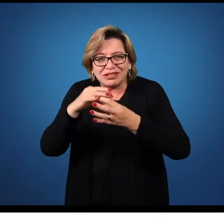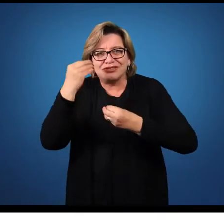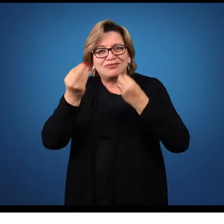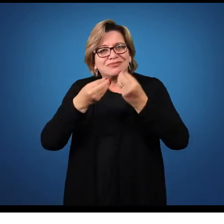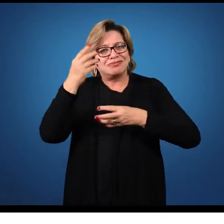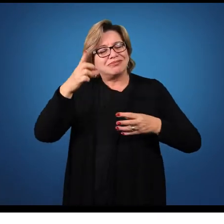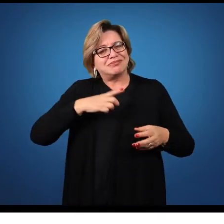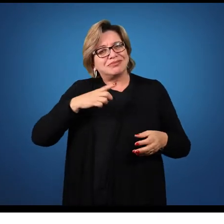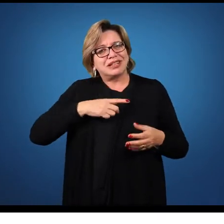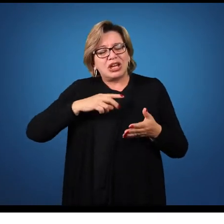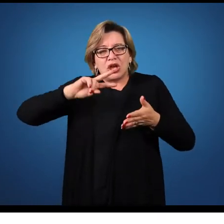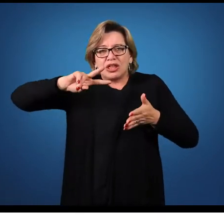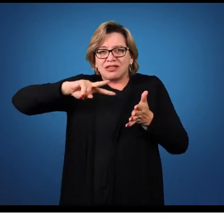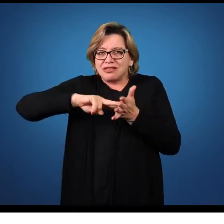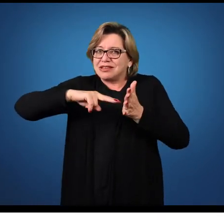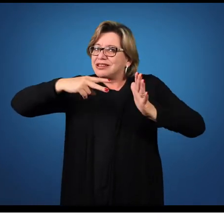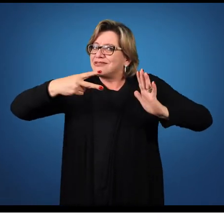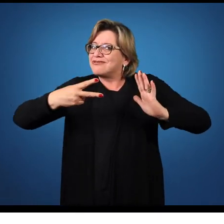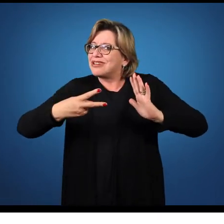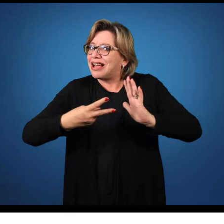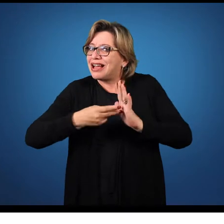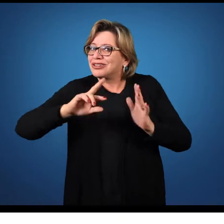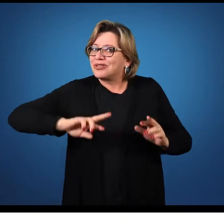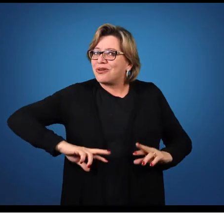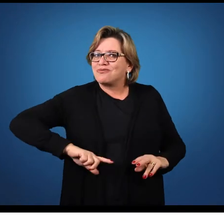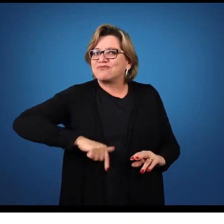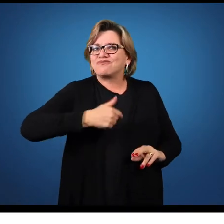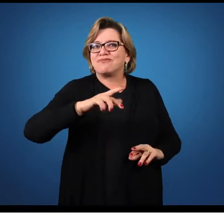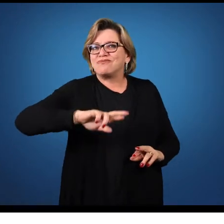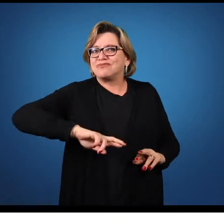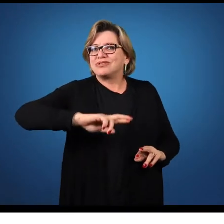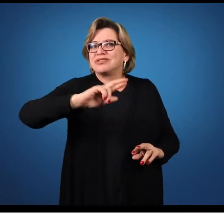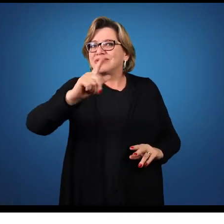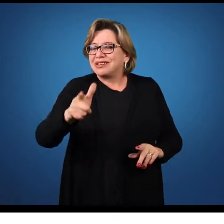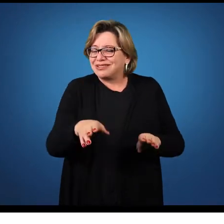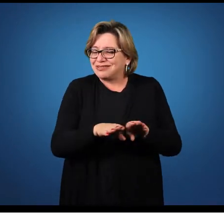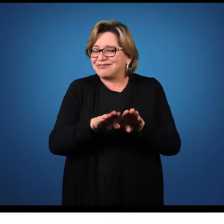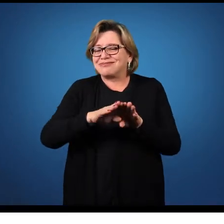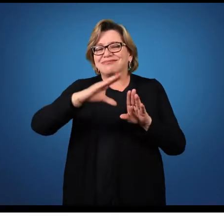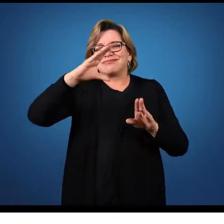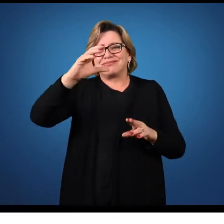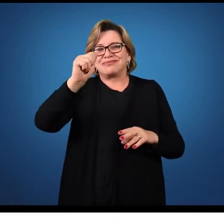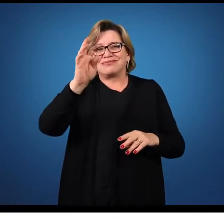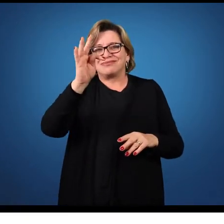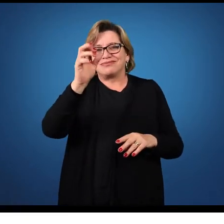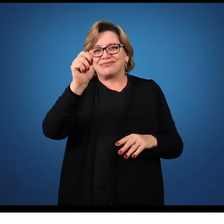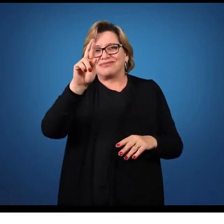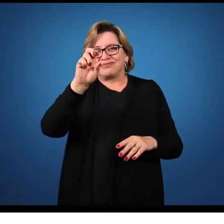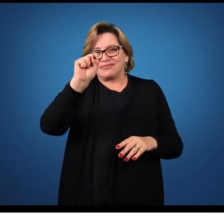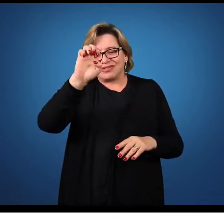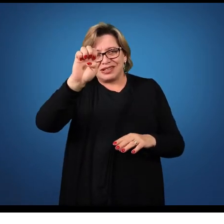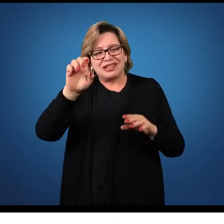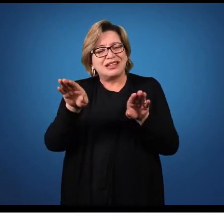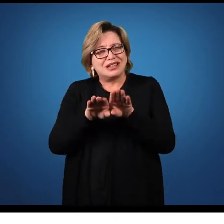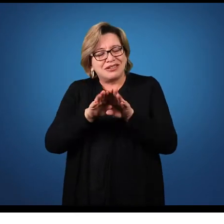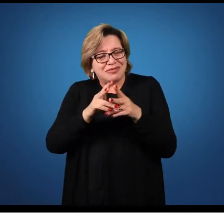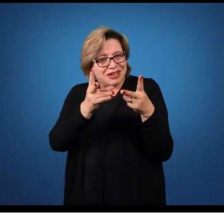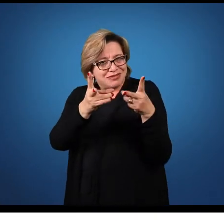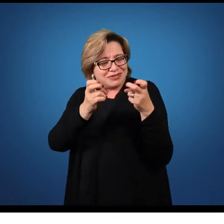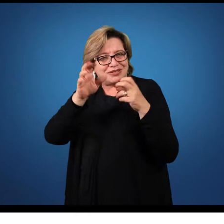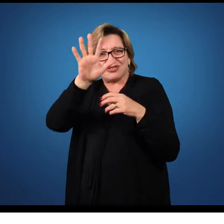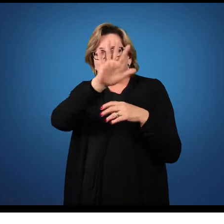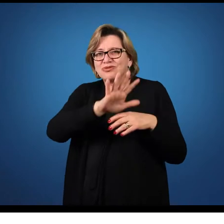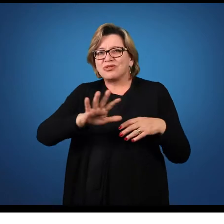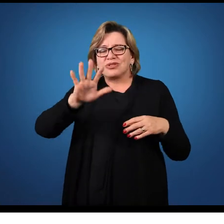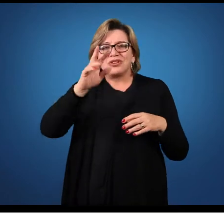vai ter, então, essa ressignificância, esse efeito catártico e, por fim, a percepção da obra em si. Observe a